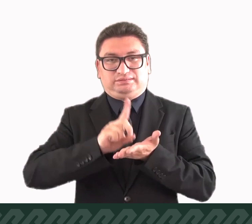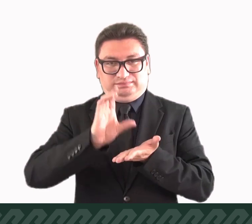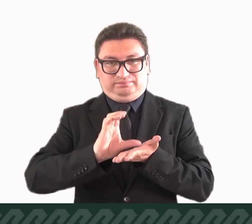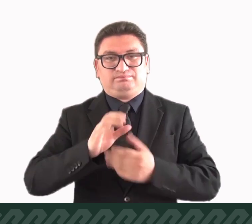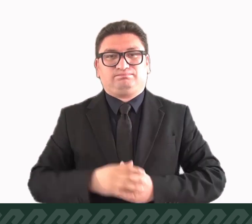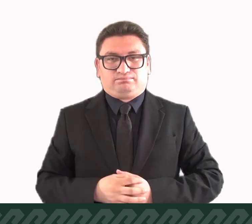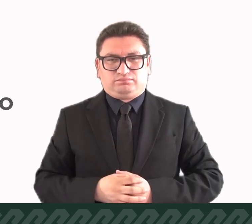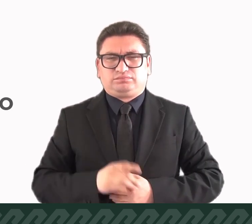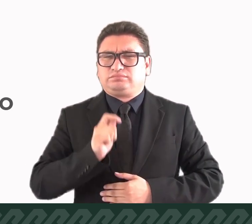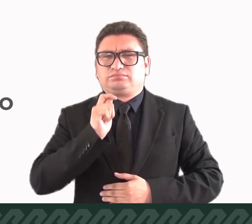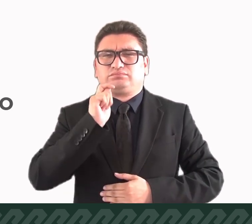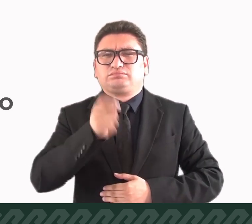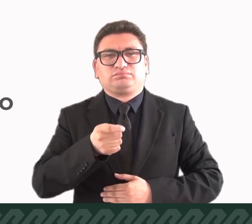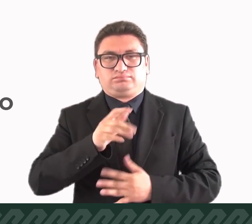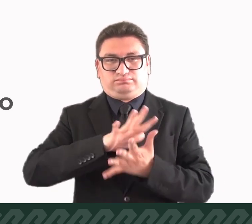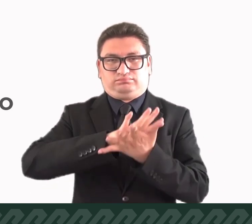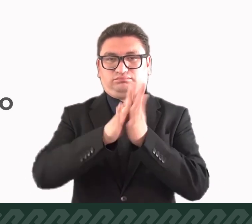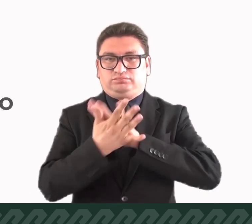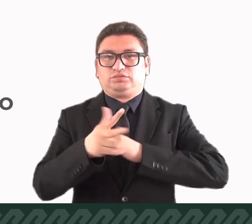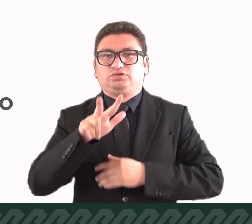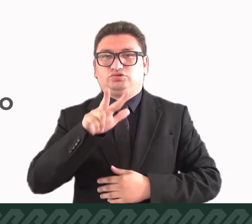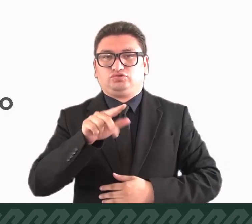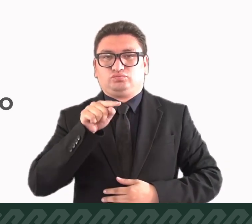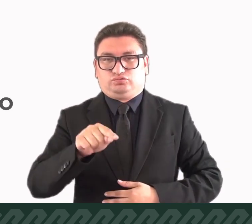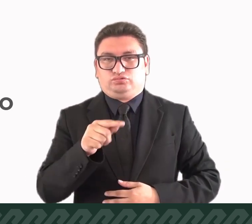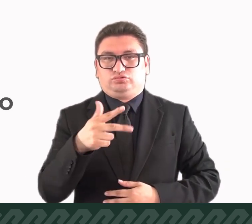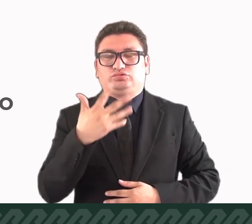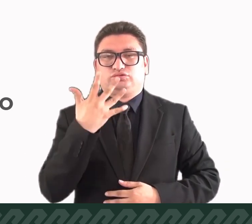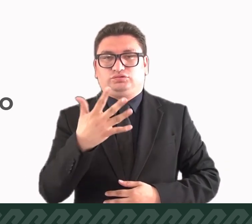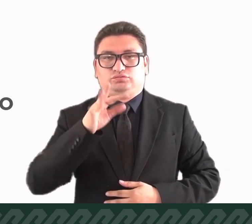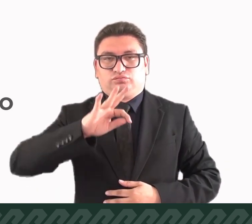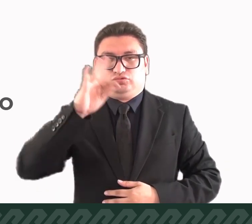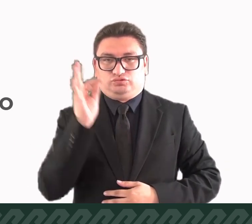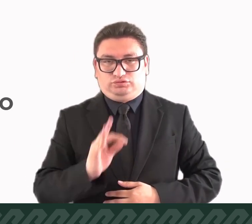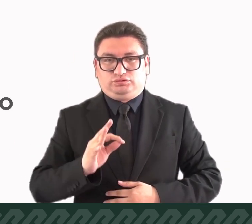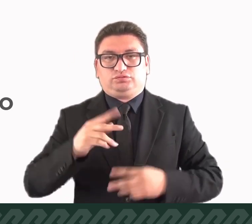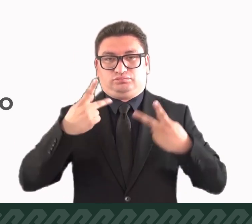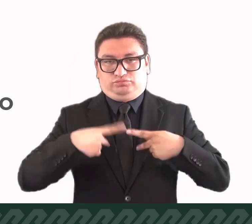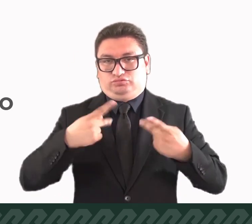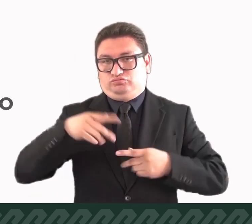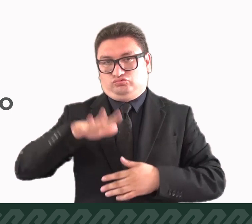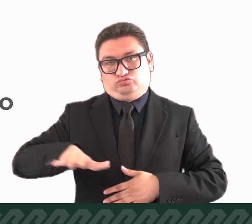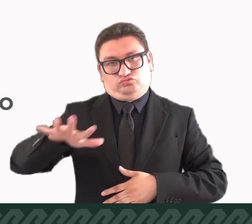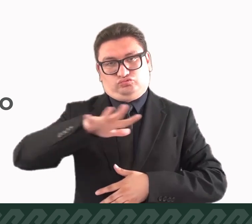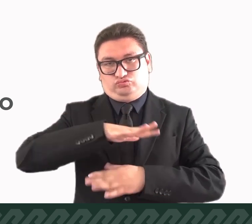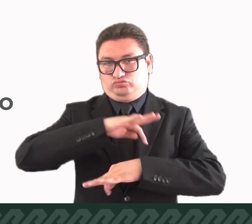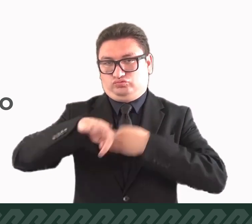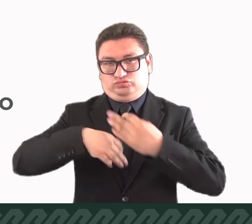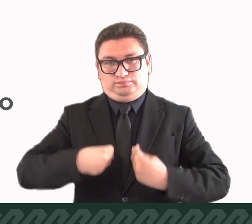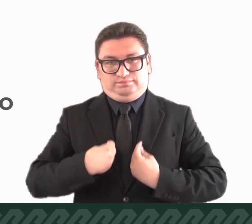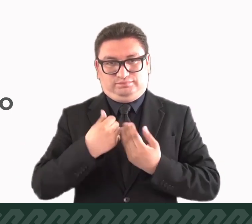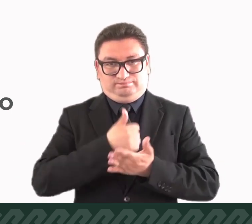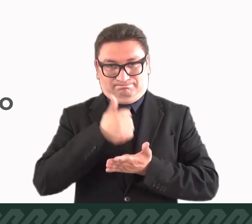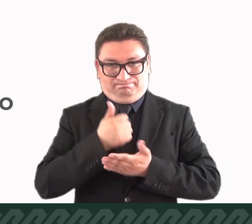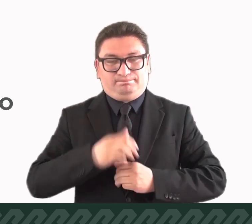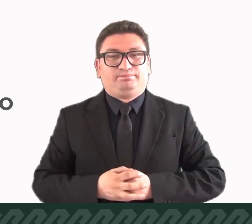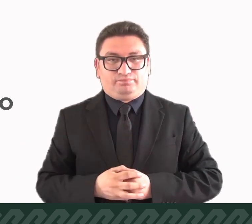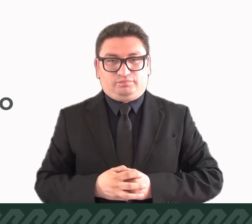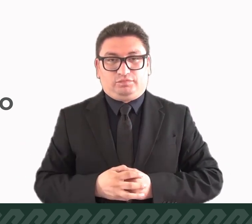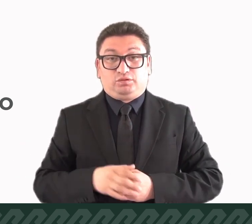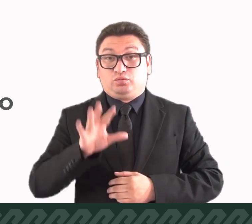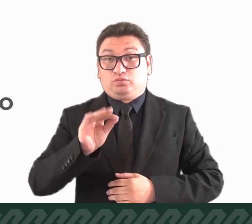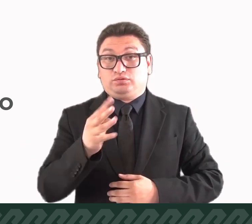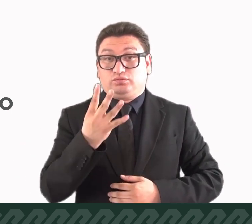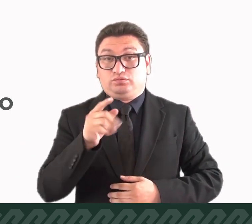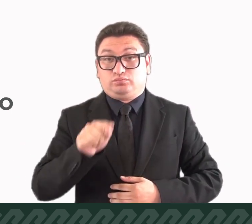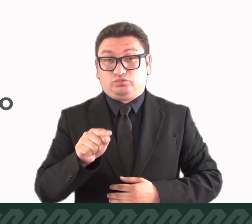discapacidad. Esto representa el 18.5% de la población total, de las